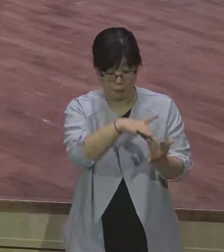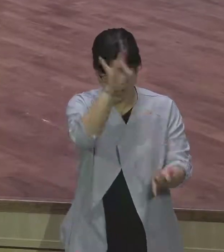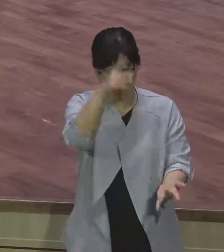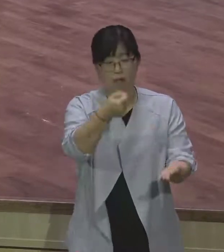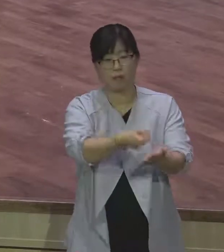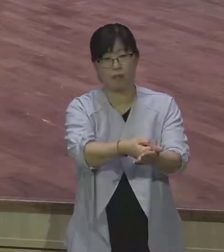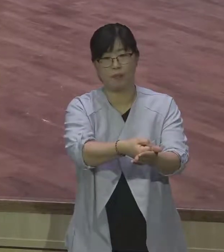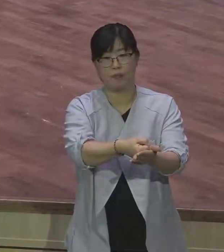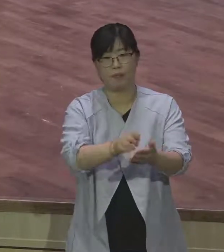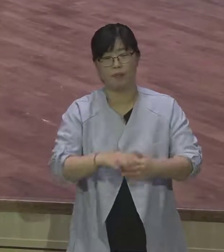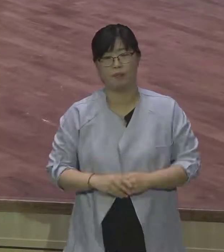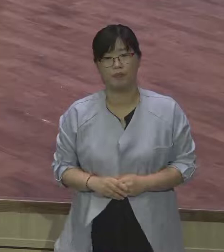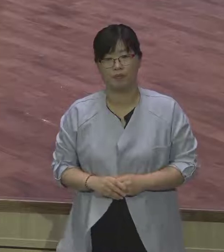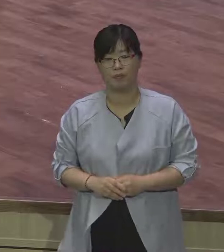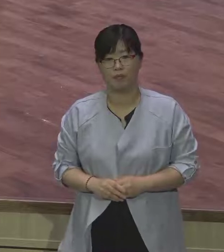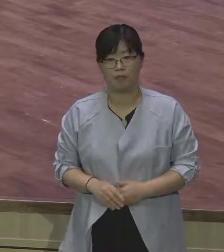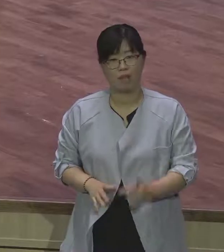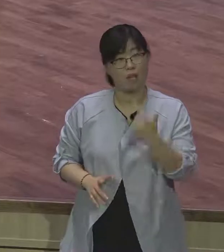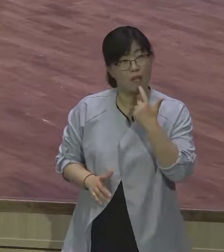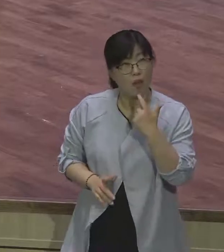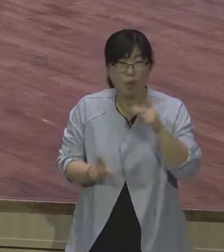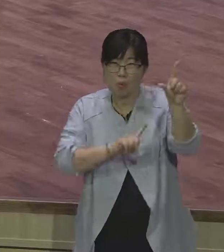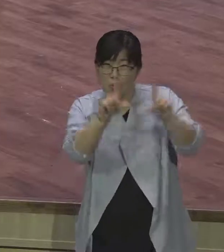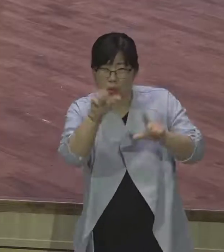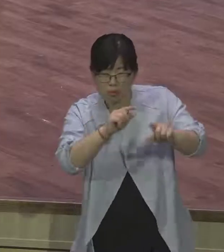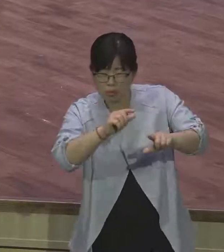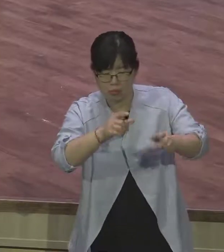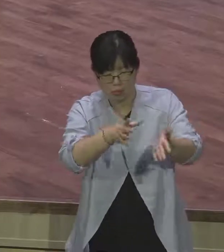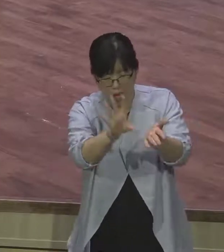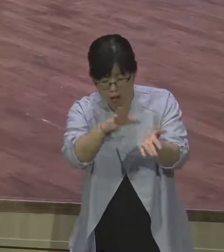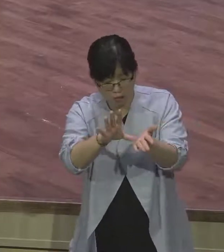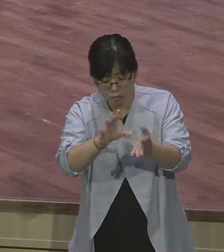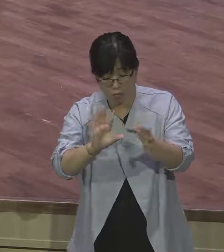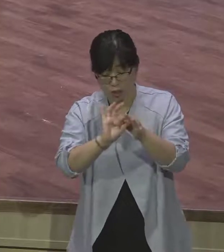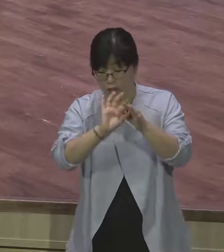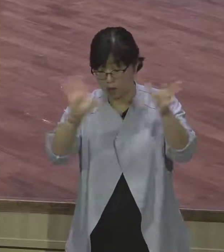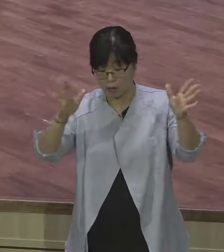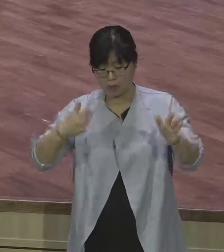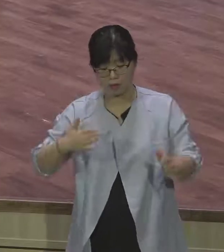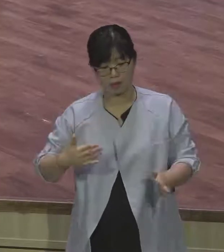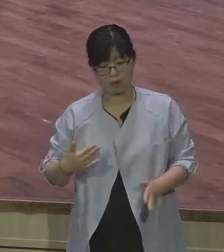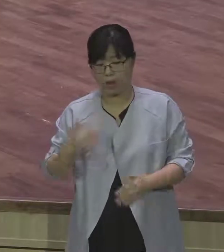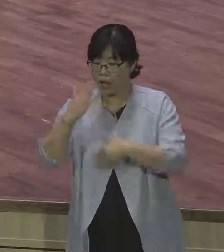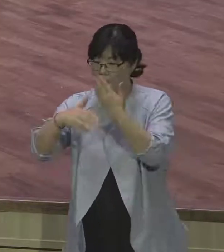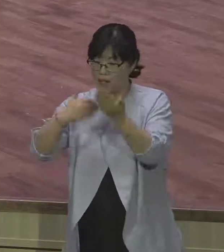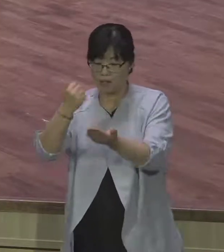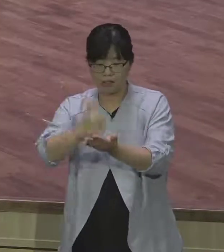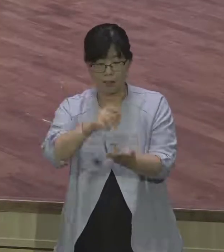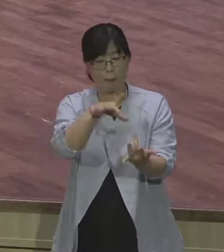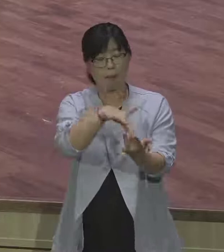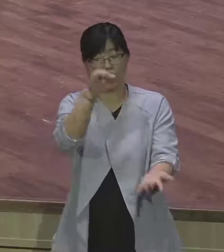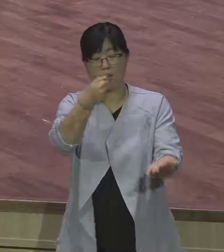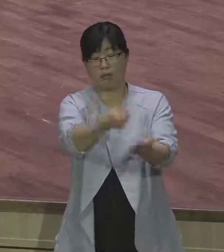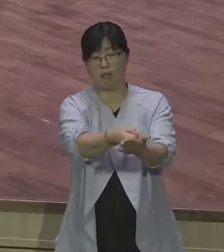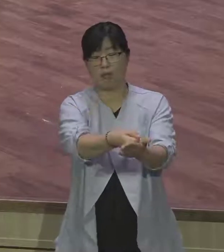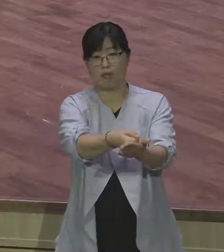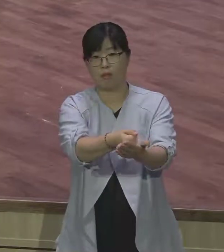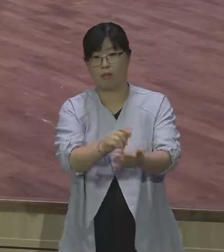하나님이 택해버려서 언약 개성자로 택했다고요. 그래서 택했기 때문에 그대로